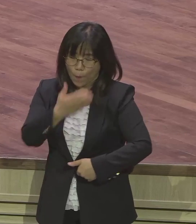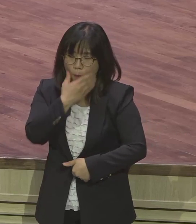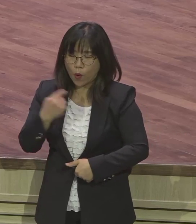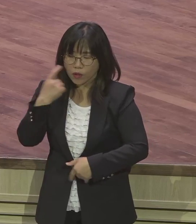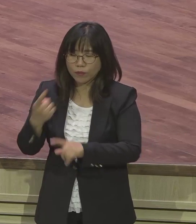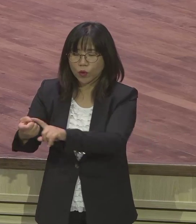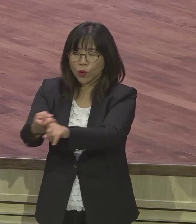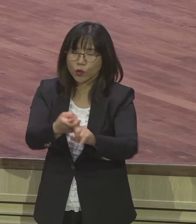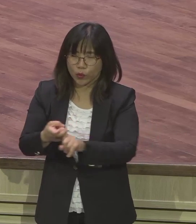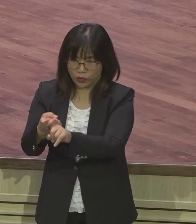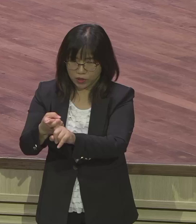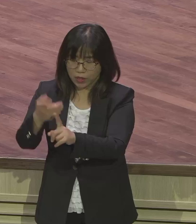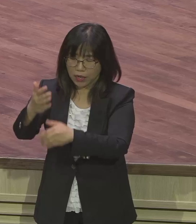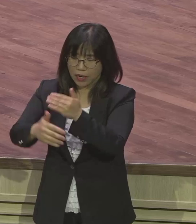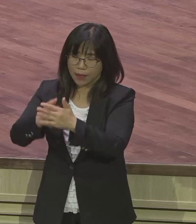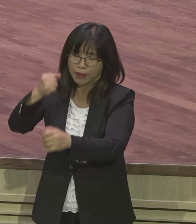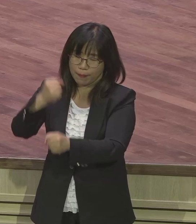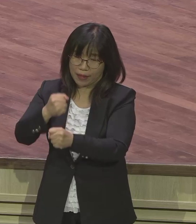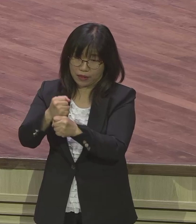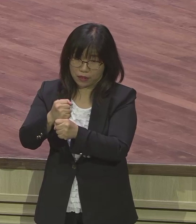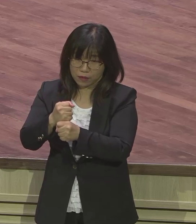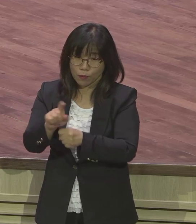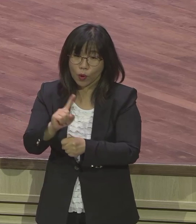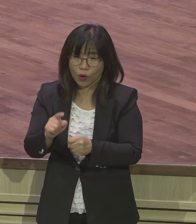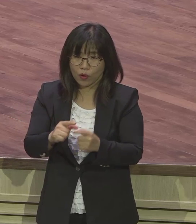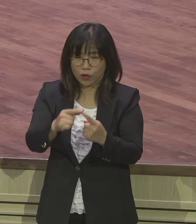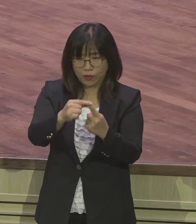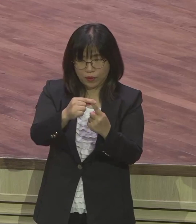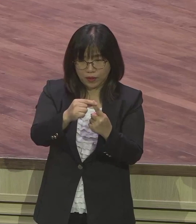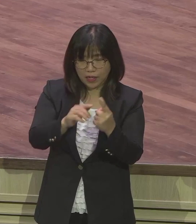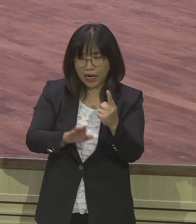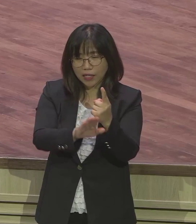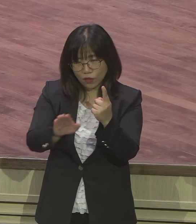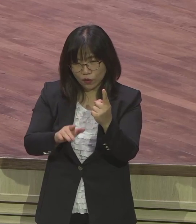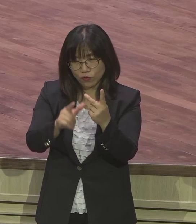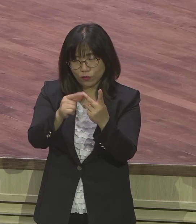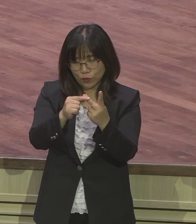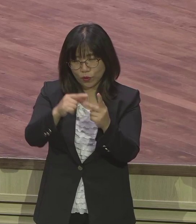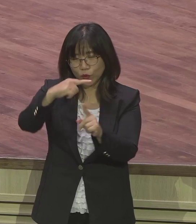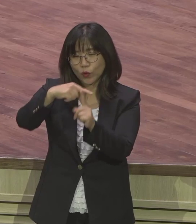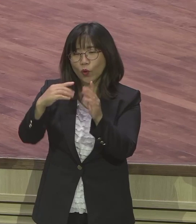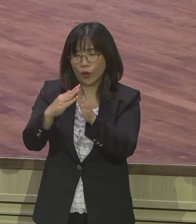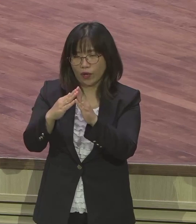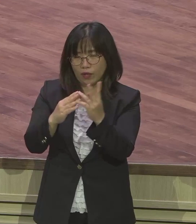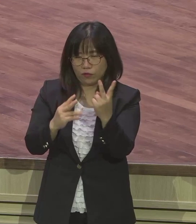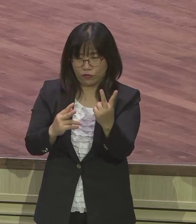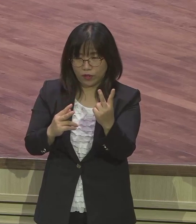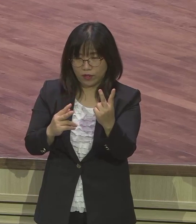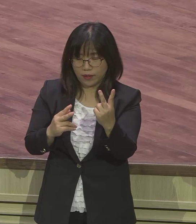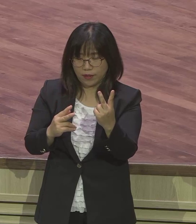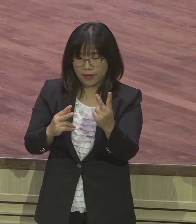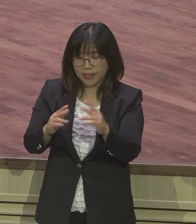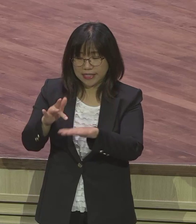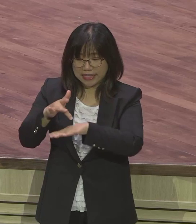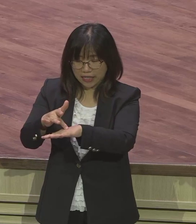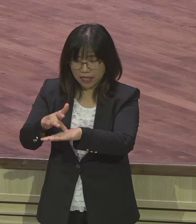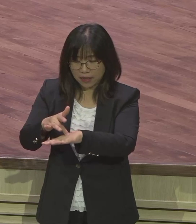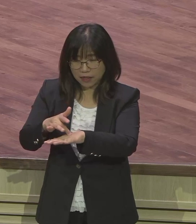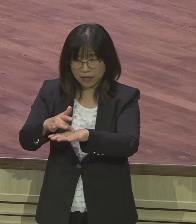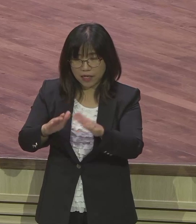친히 만드신 두 기관이 뭐요 가정과 교회예요 가정과 교회 사단은 이 가정을 깨버려요 이 교회를 깨버려요 이